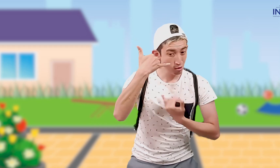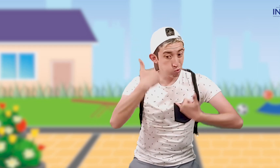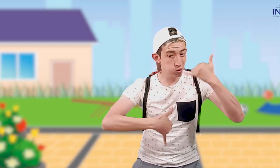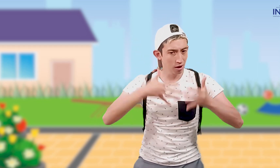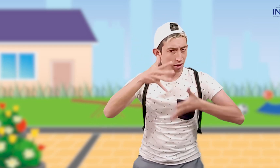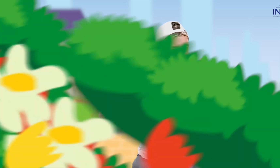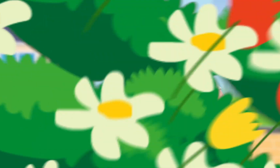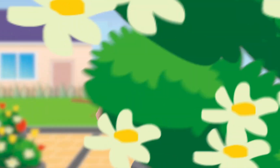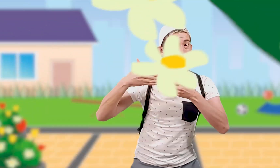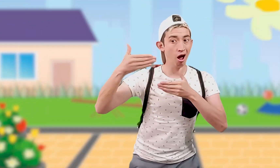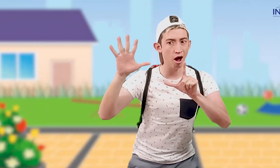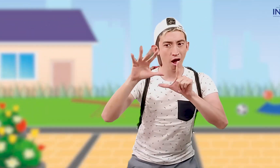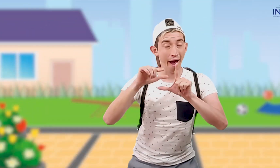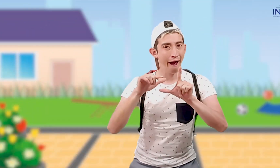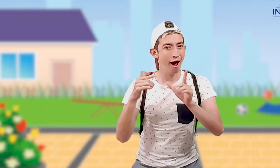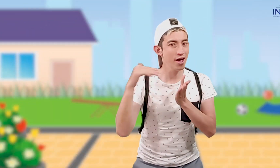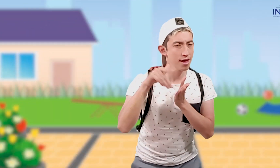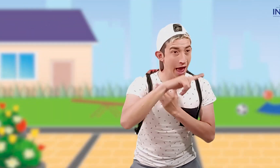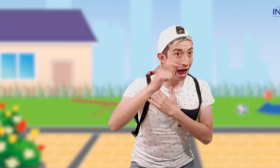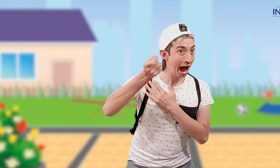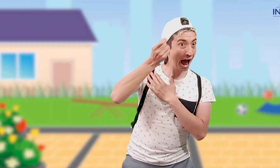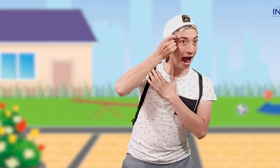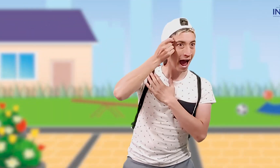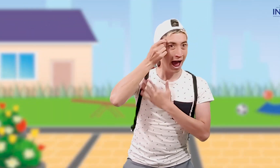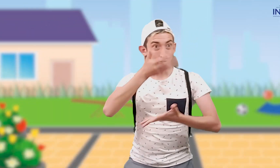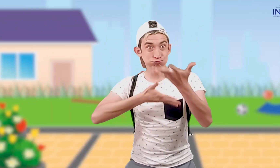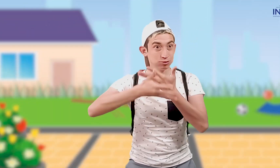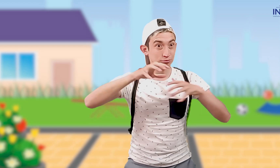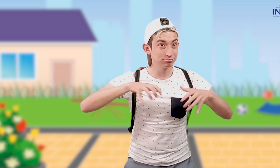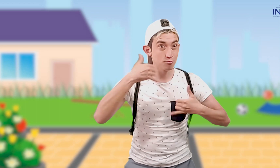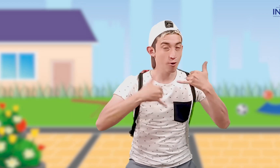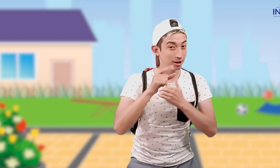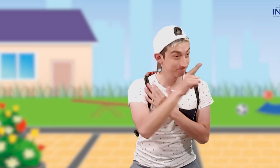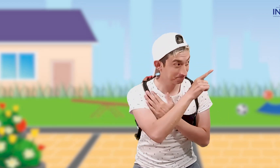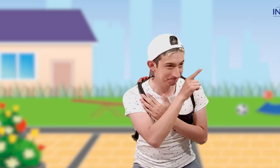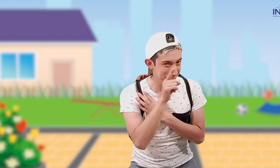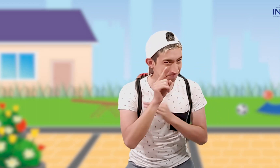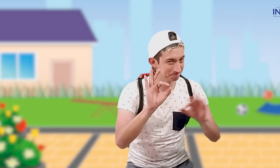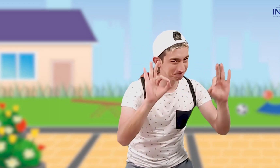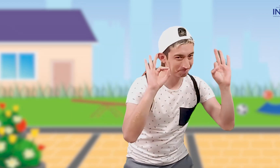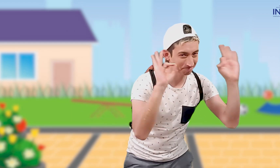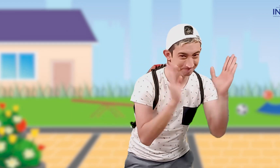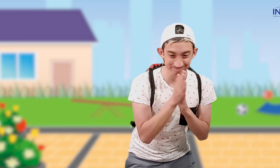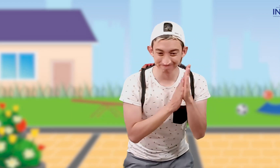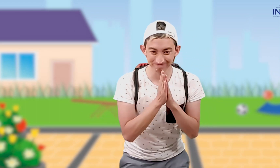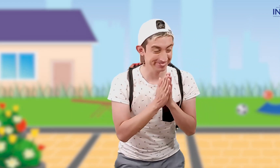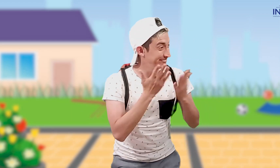En los próximos videos hablaremos de esto Y compartiremos más actividades Bueno,